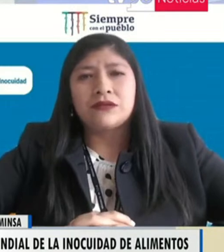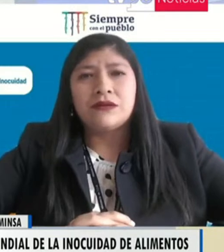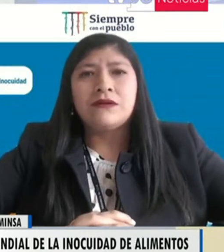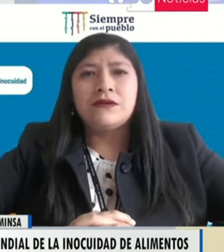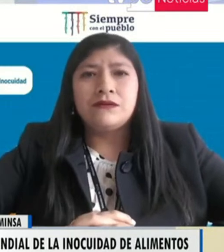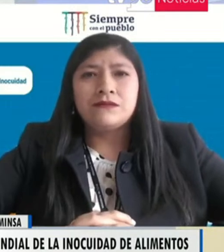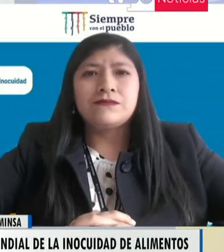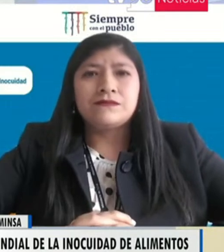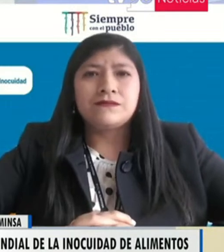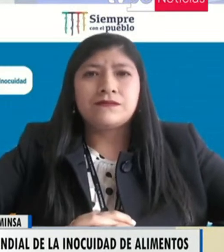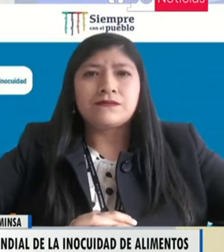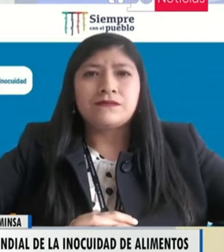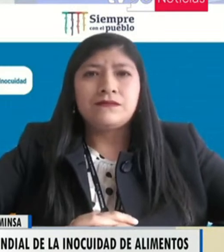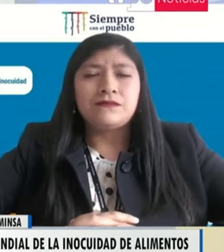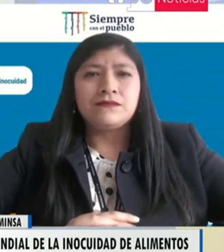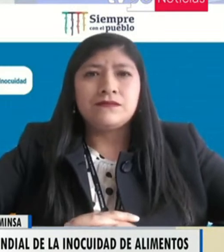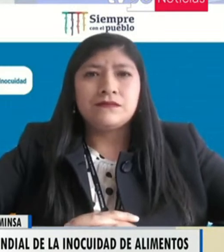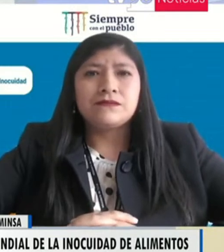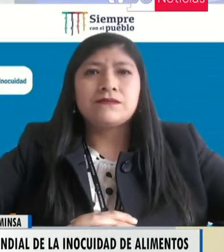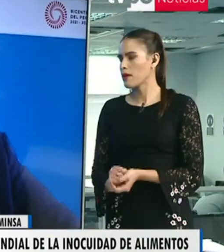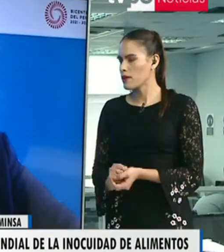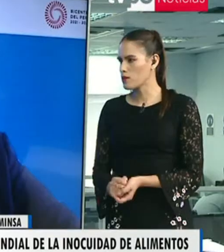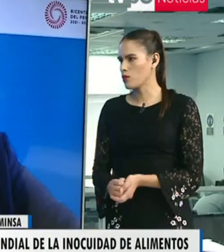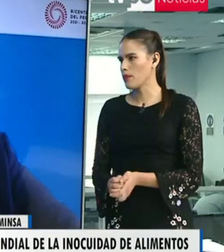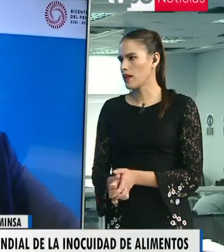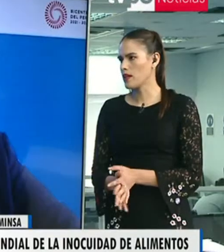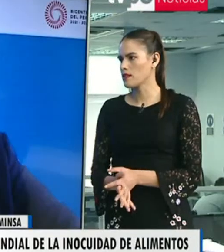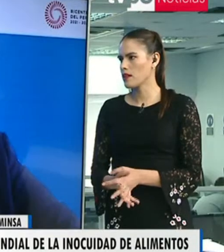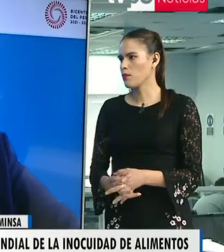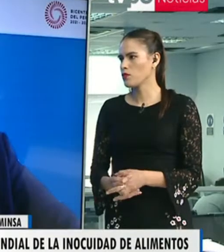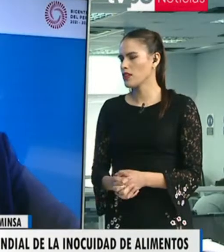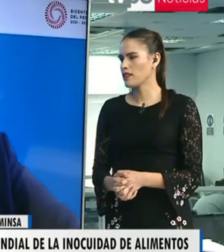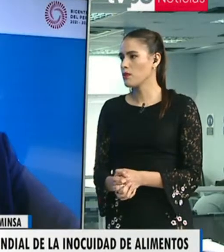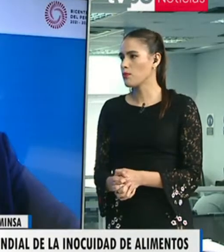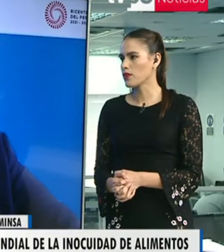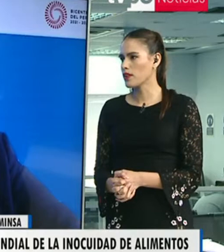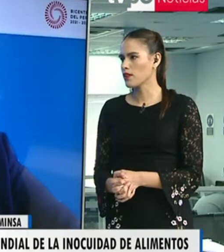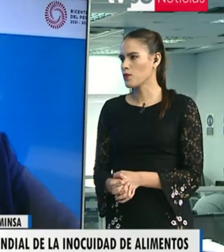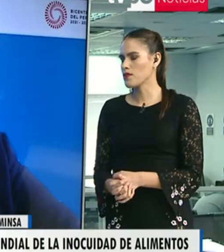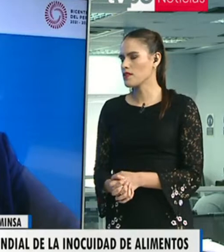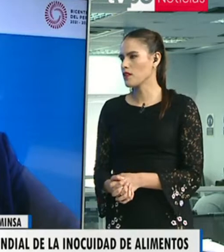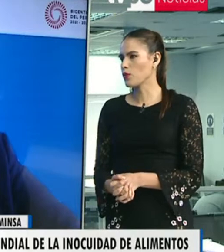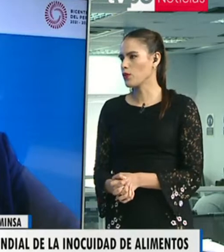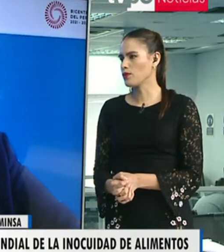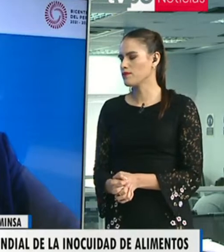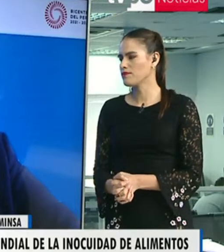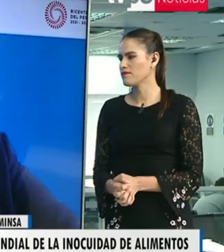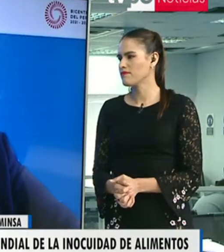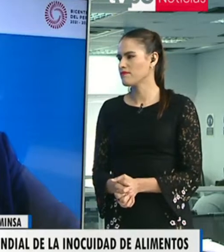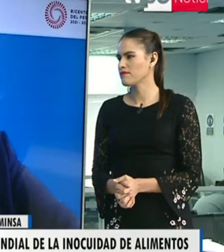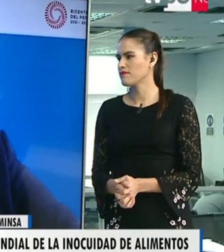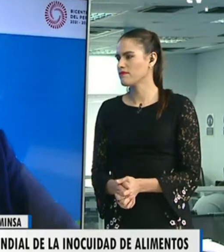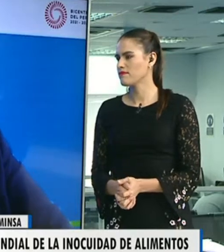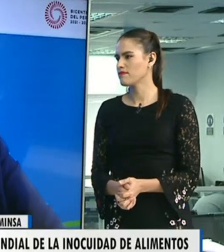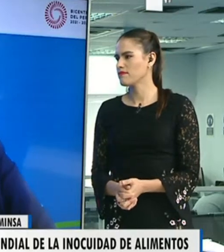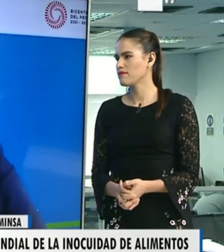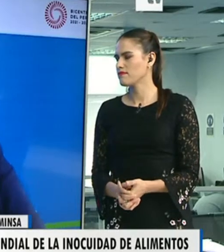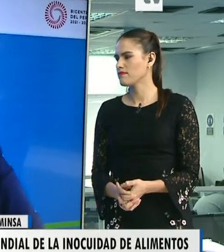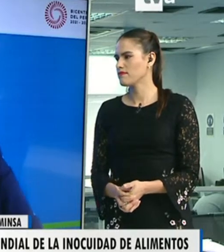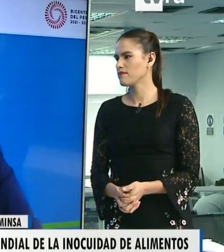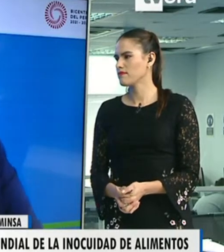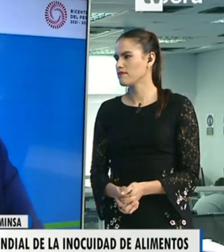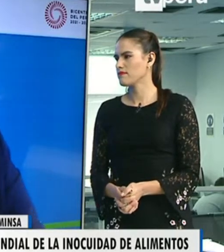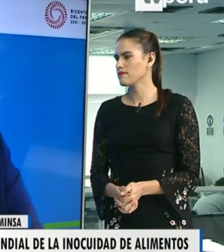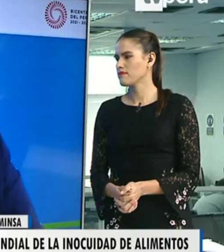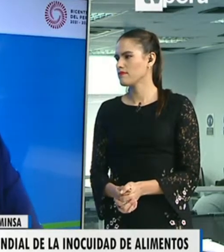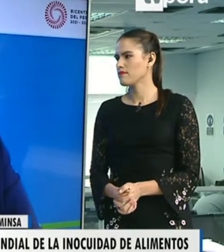alimentos. ¿Qué tipo de actividades se tienen previsto para este, digamos, día tan importante como es el 7 de junio? Sí, por ejemplo,